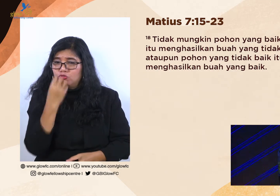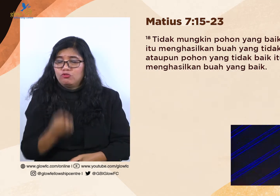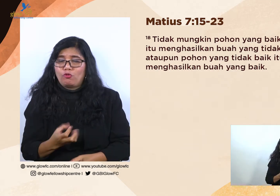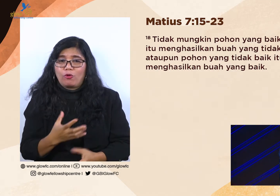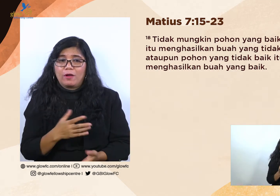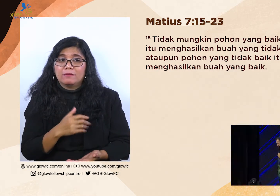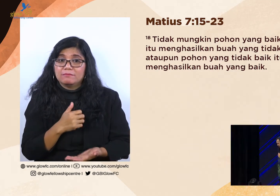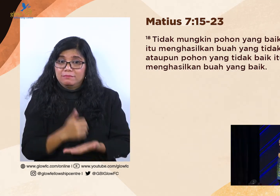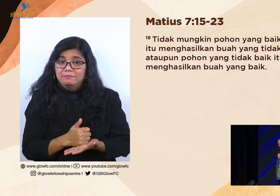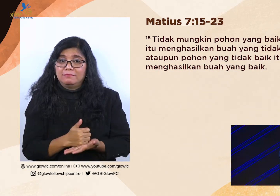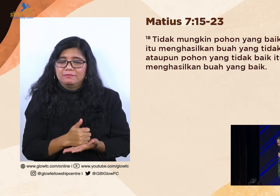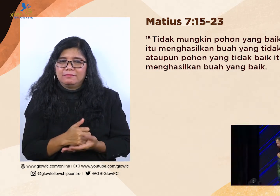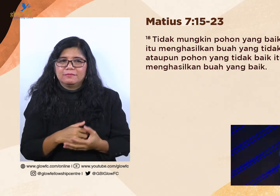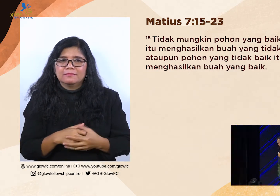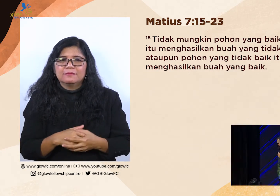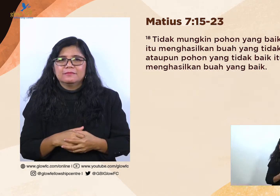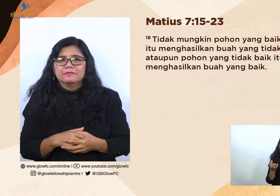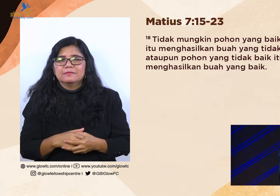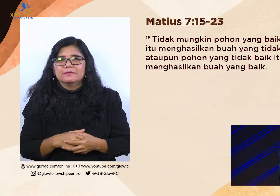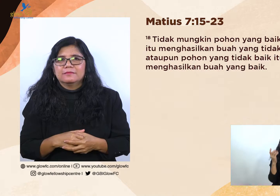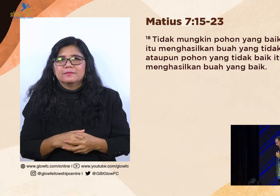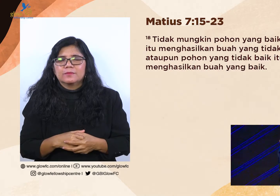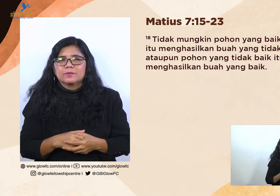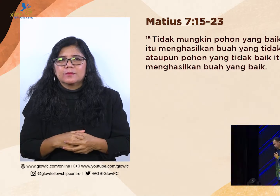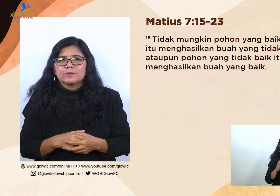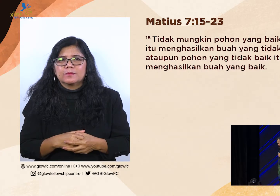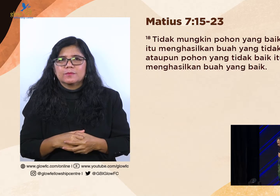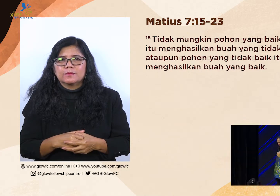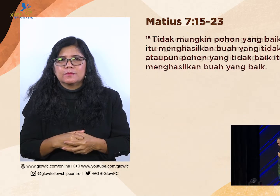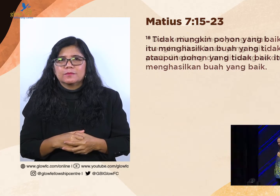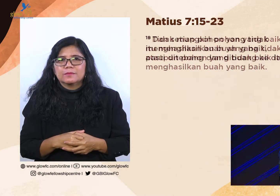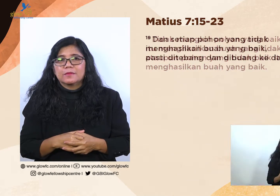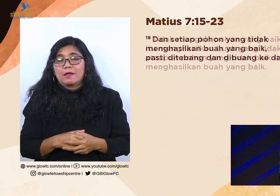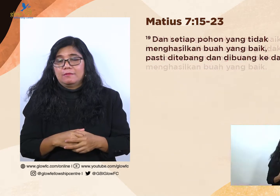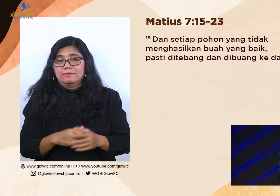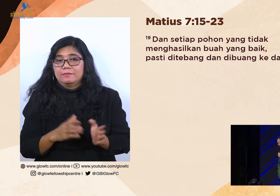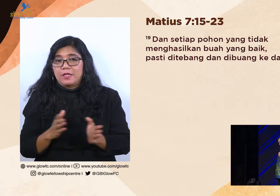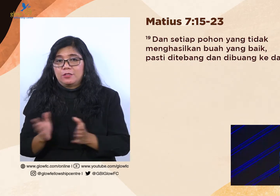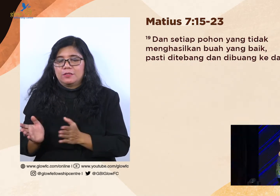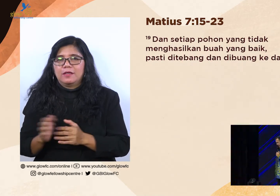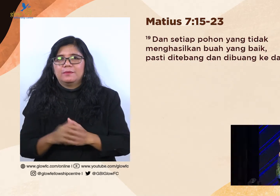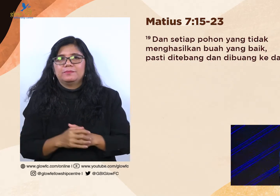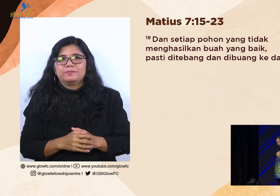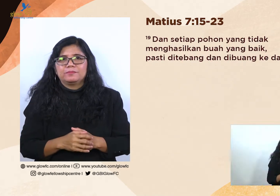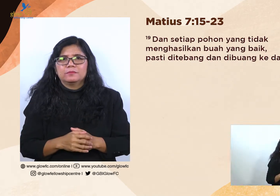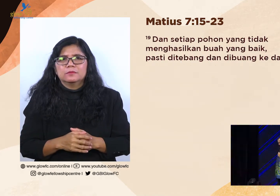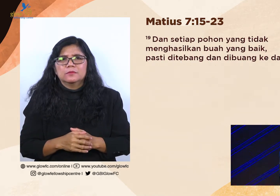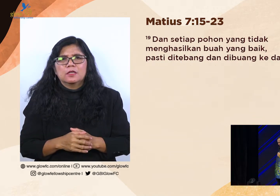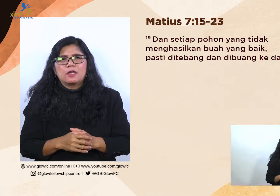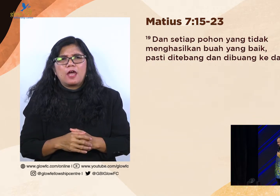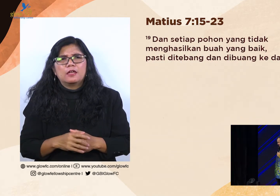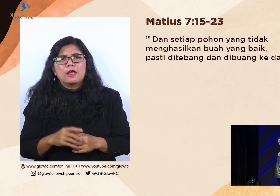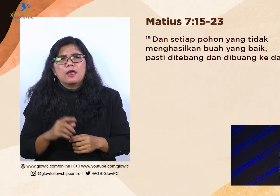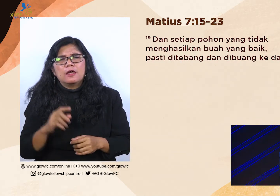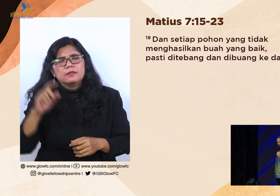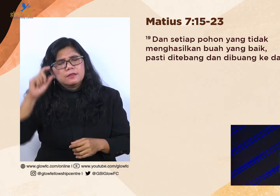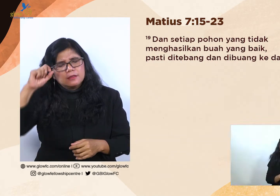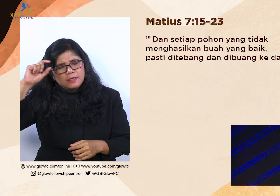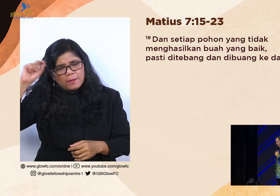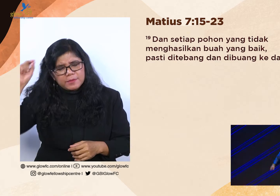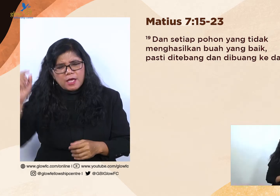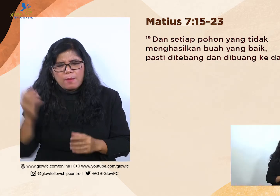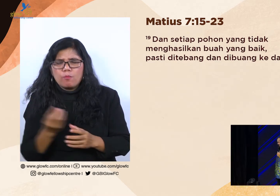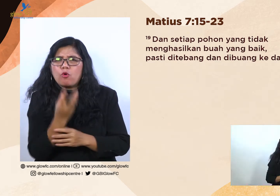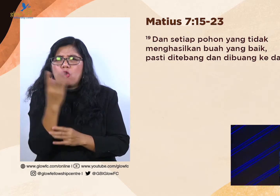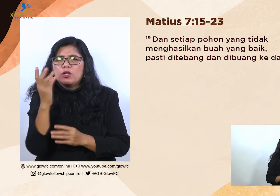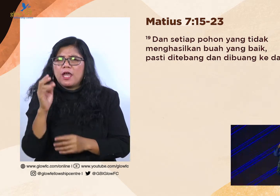pohon yang tidak baik itu menghasilkan buah yang baik. Ayat 19 Dan setiap pohon yang tidak menghasilkan buah